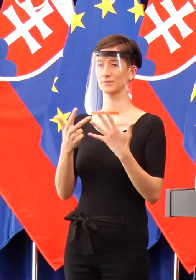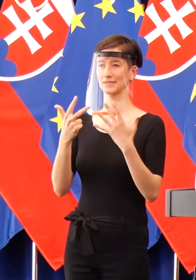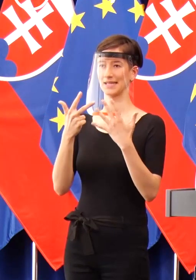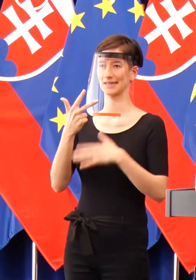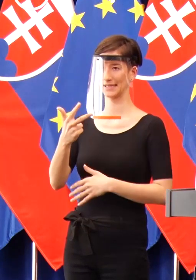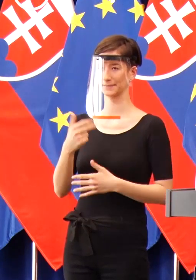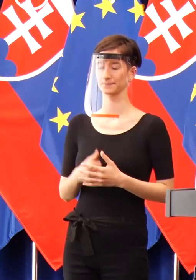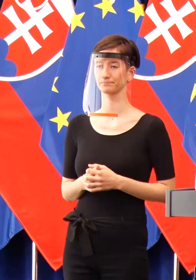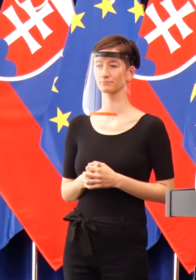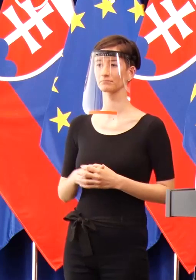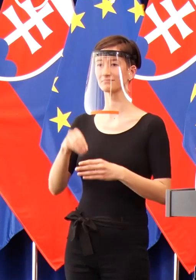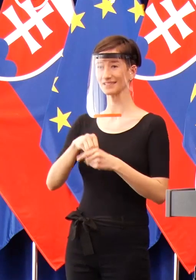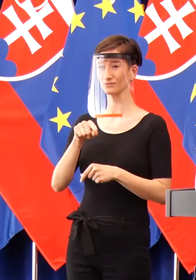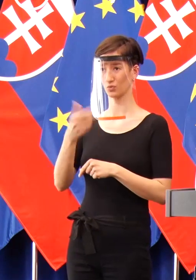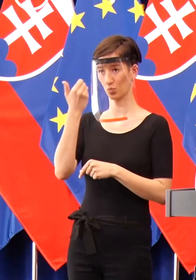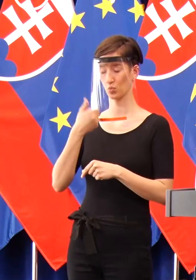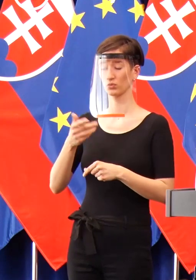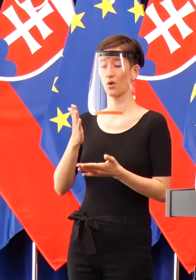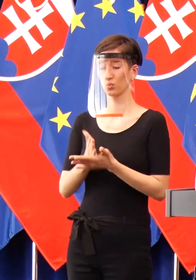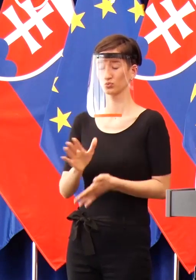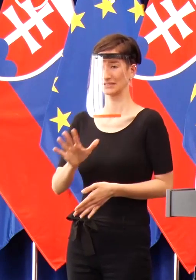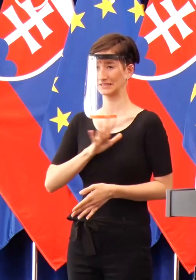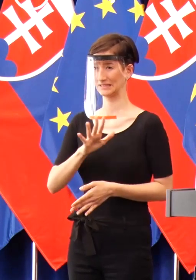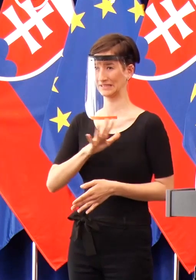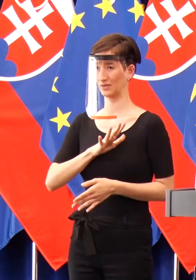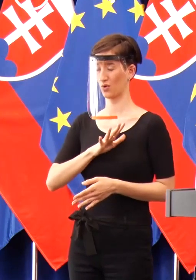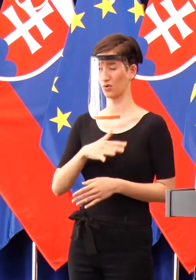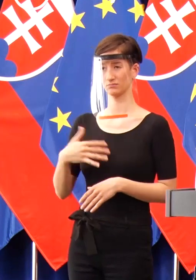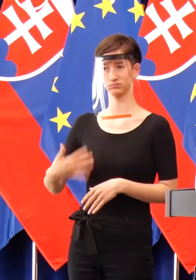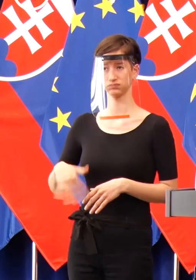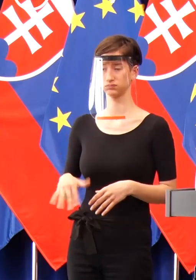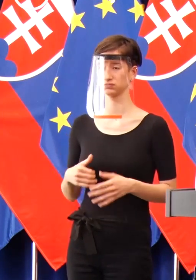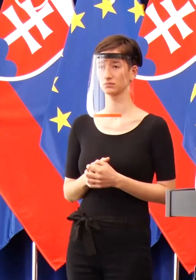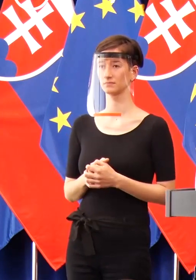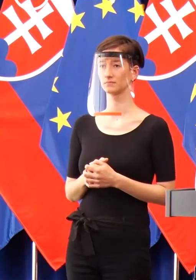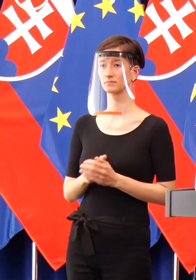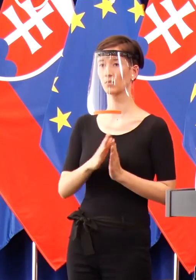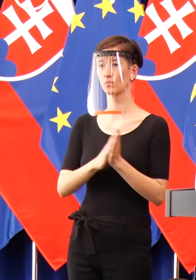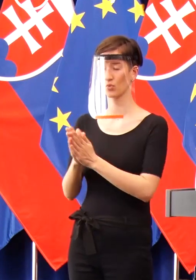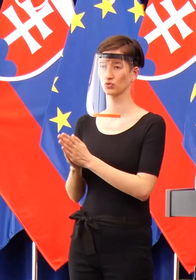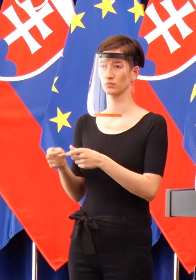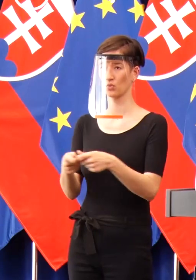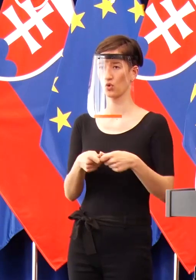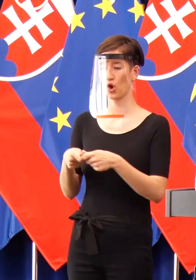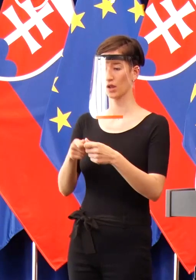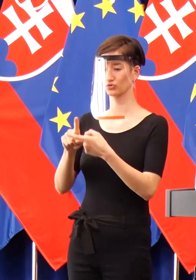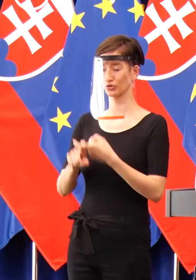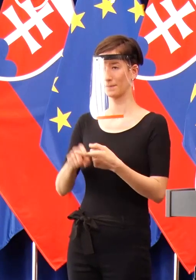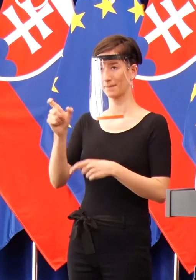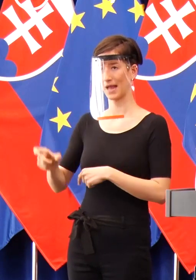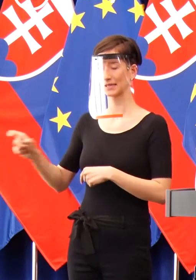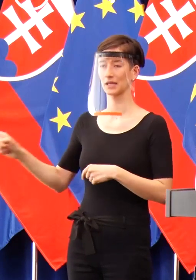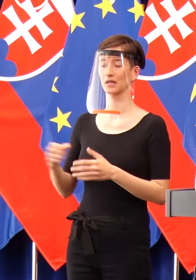To sú ľudia, ktorí sú mimoriadne ohrození. Prosím vás, koaliční partnery. Prosím vás,